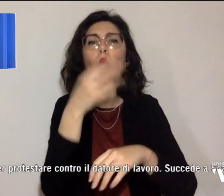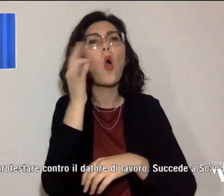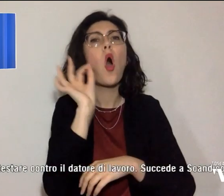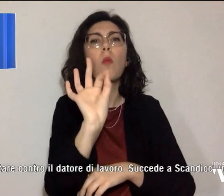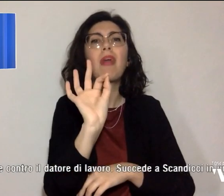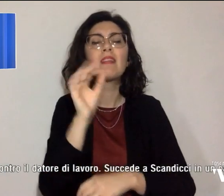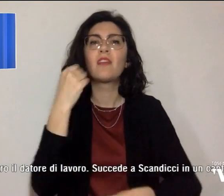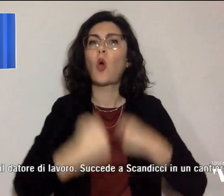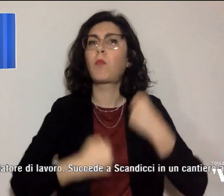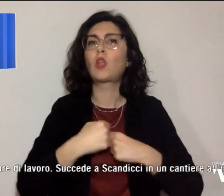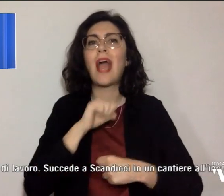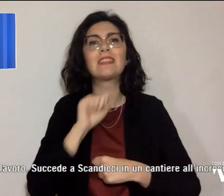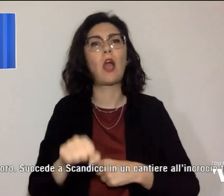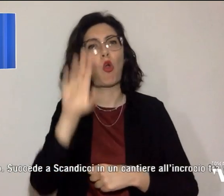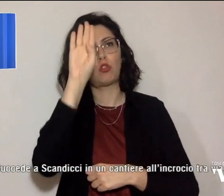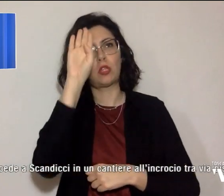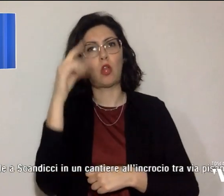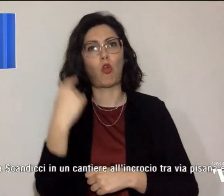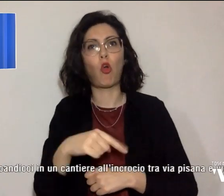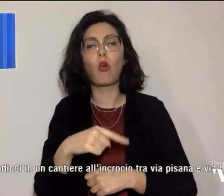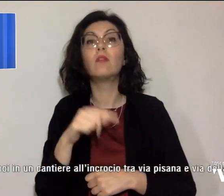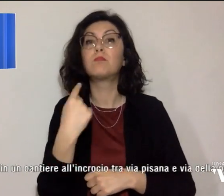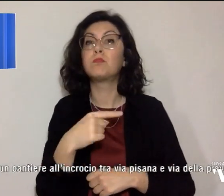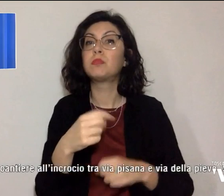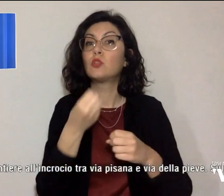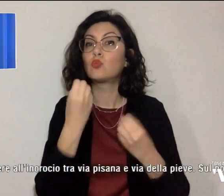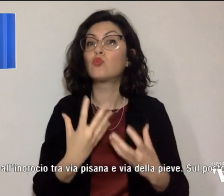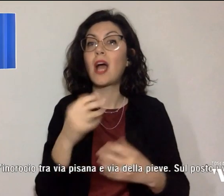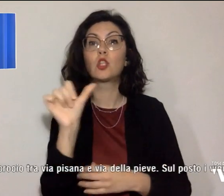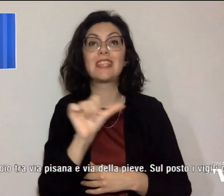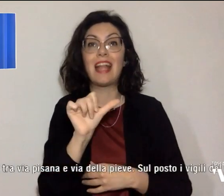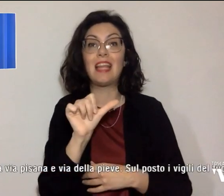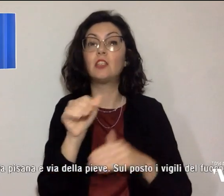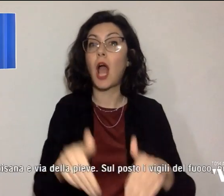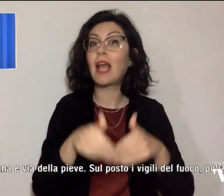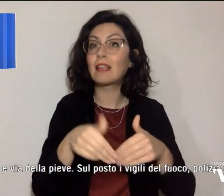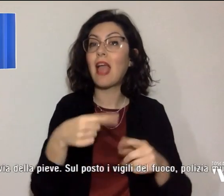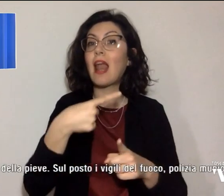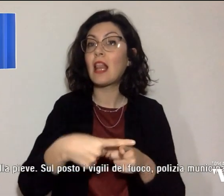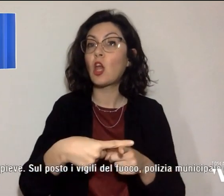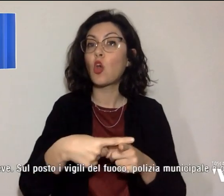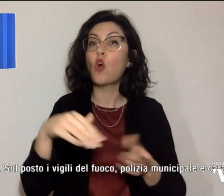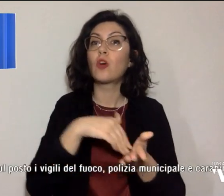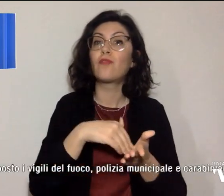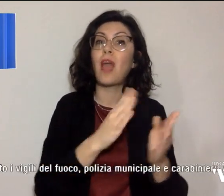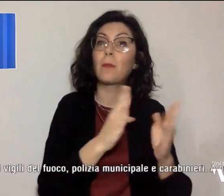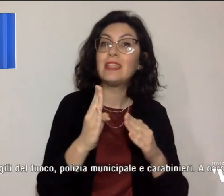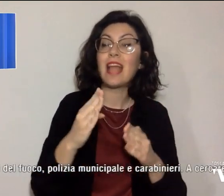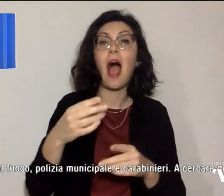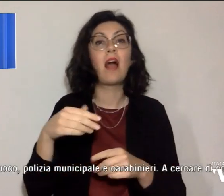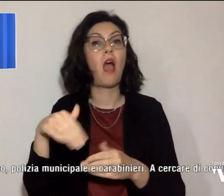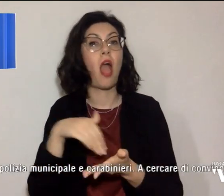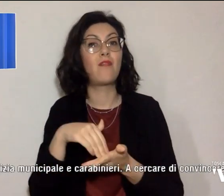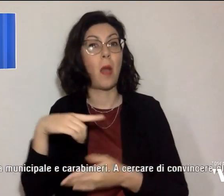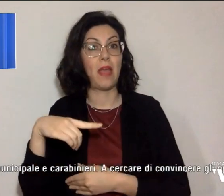di lavoro. Questo accade a Scandicci, in un cantiere all'incrocio tra via Pisana e via della Pieve, sul